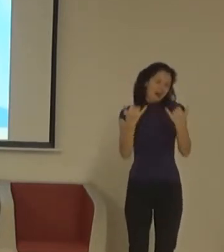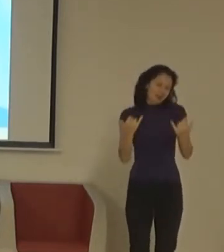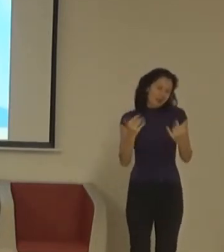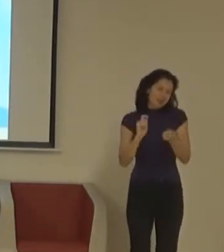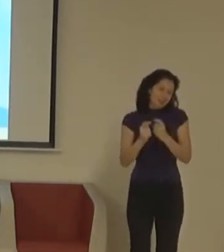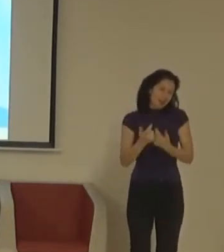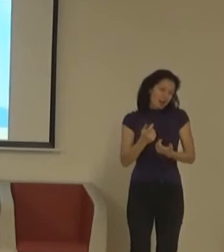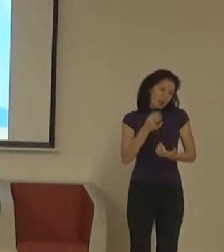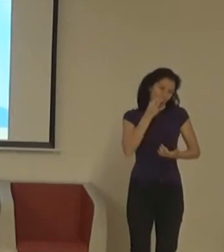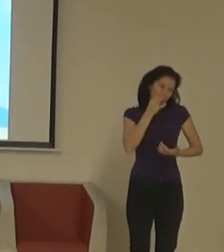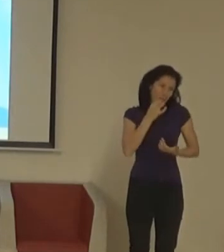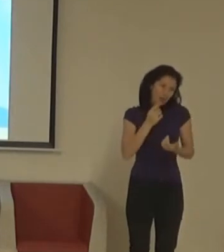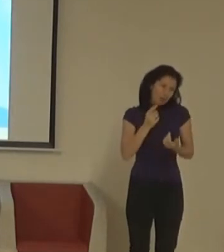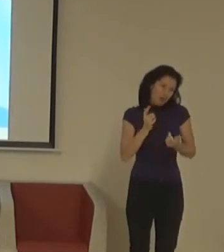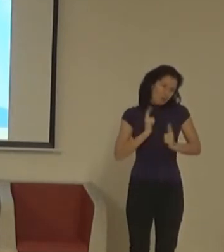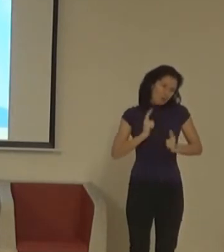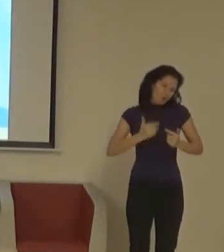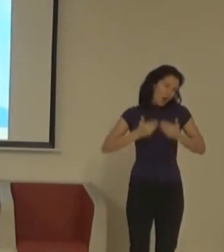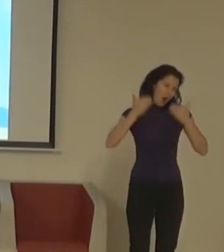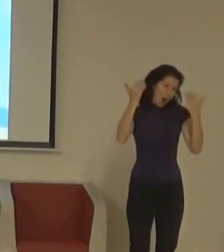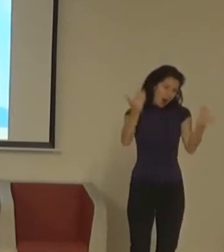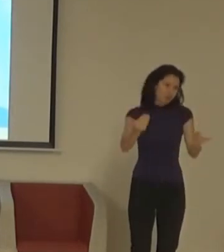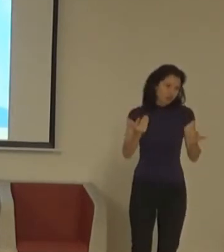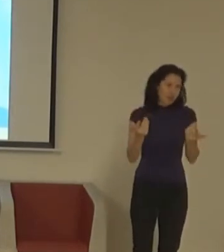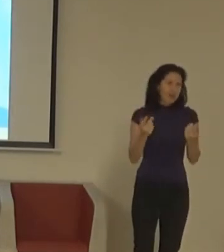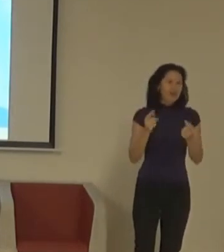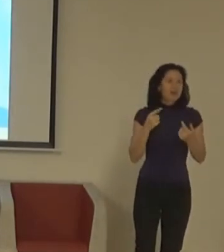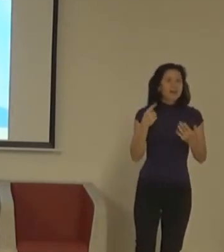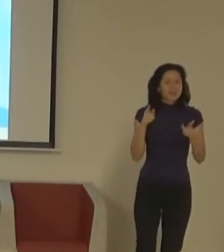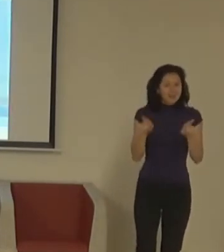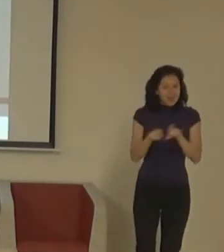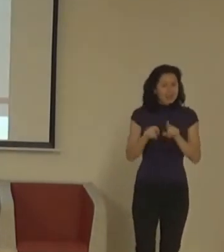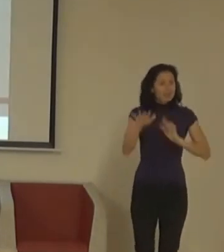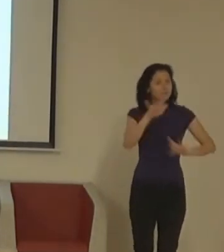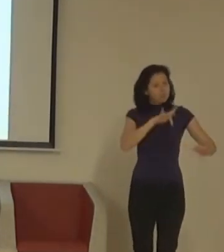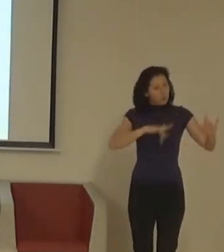test bariérový totálně přístupný pro každýho prostě neexistuje.